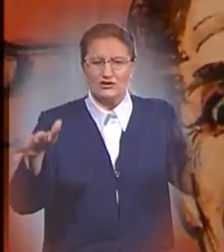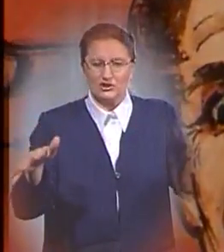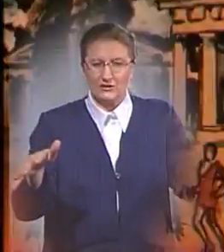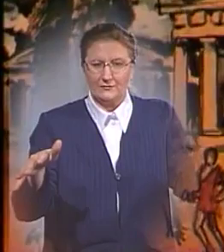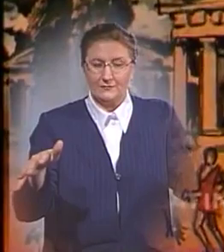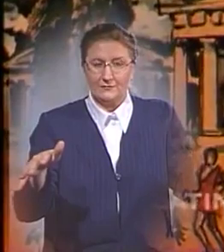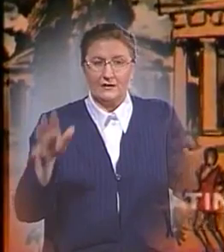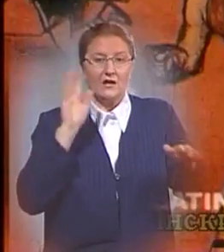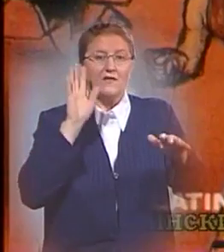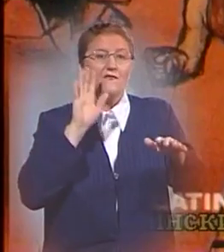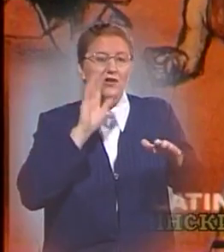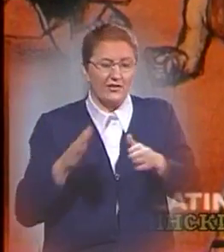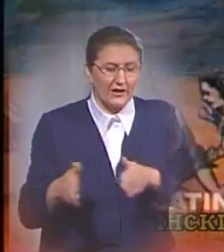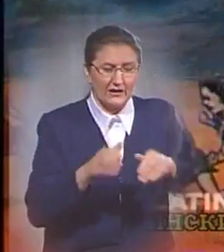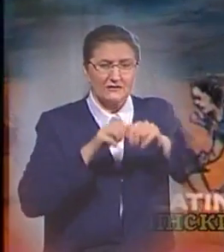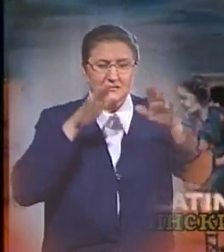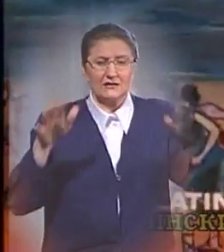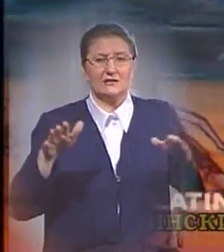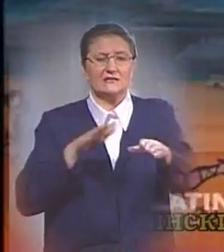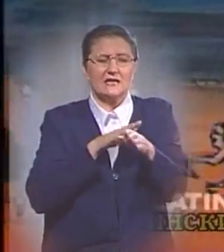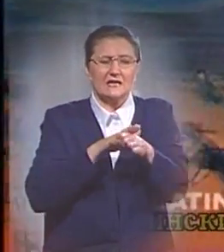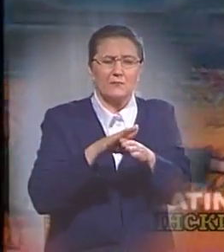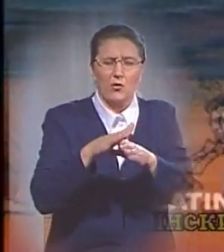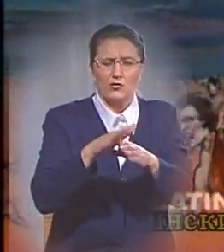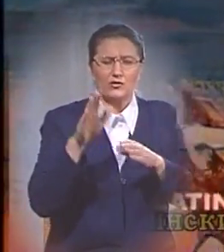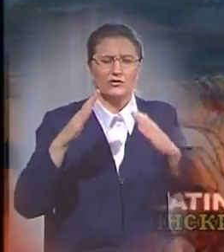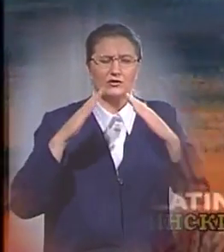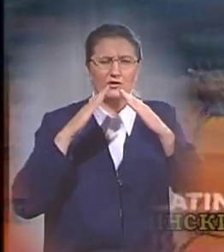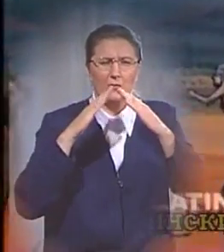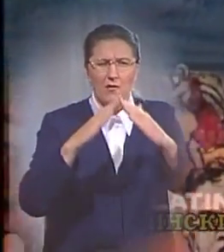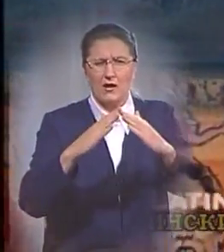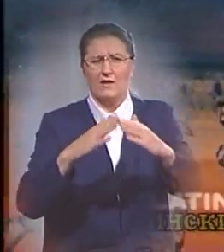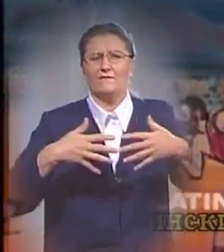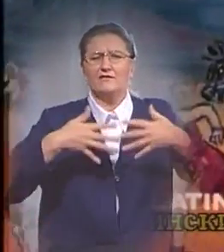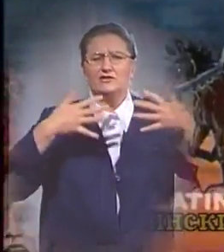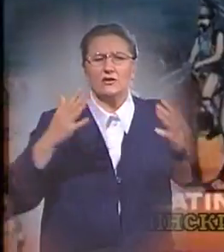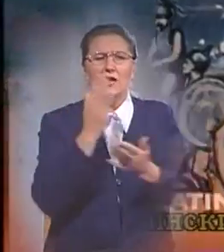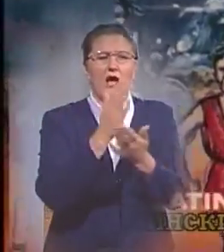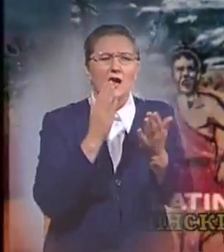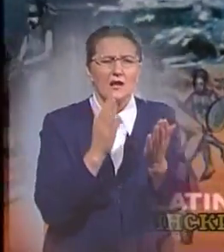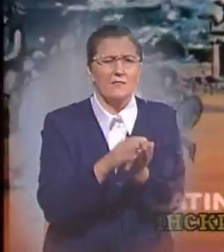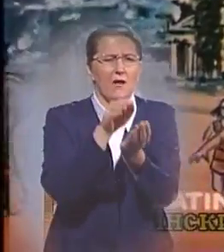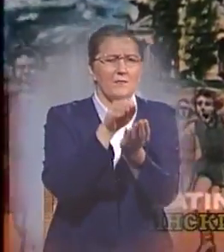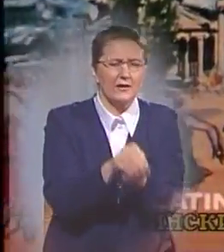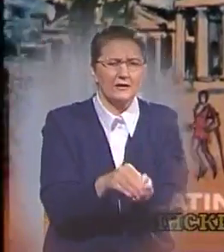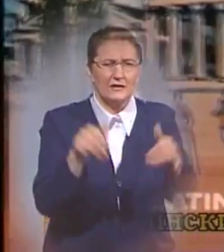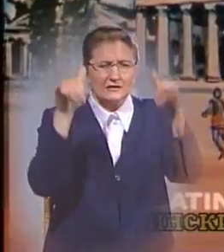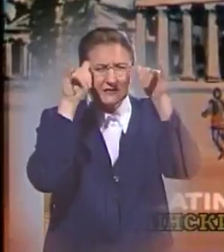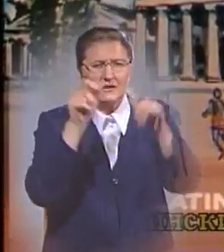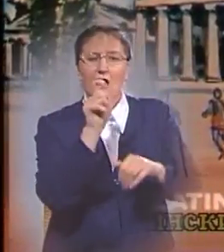Разлившиеся реки затопили равнины и унесли с собой высокие хлеба, могилы, стада, людей, дома,